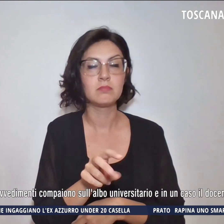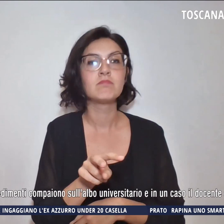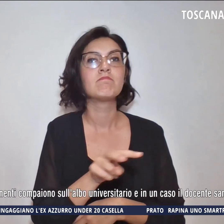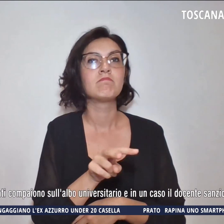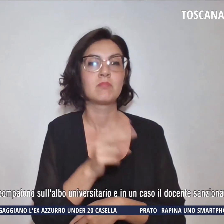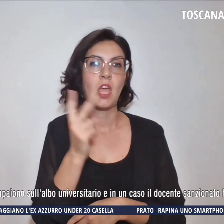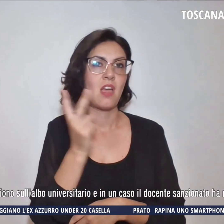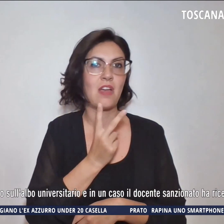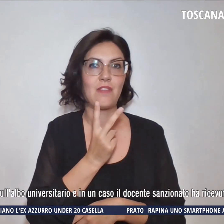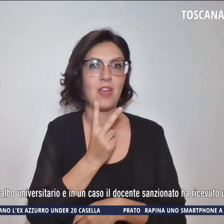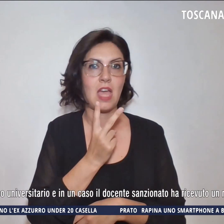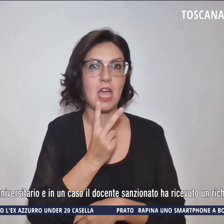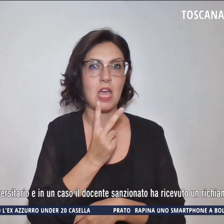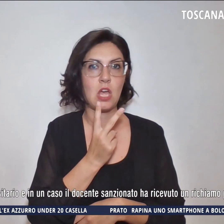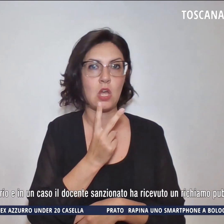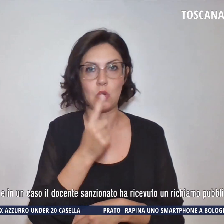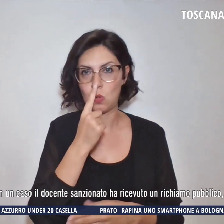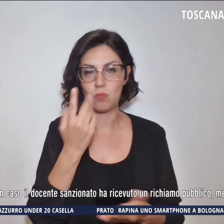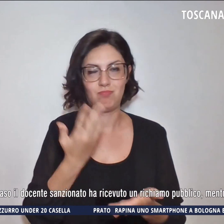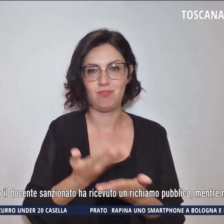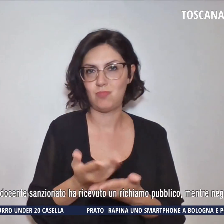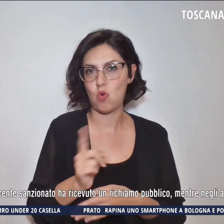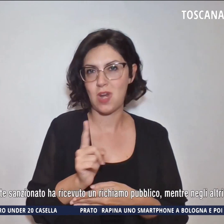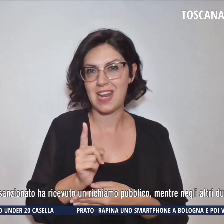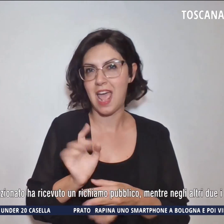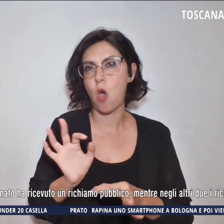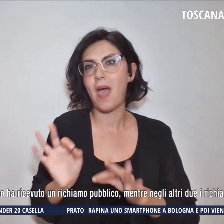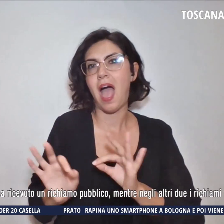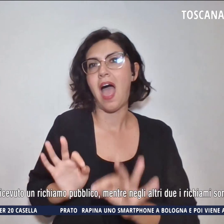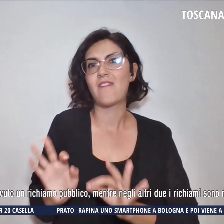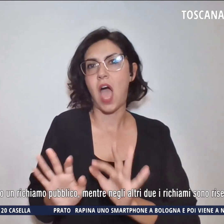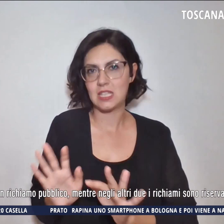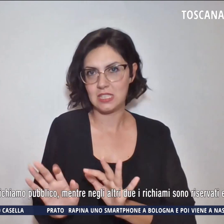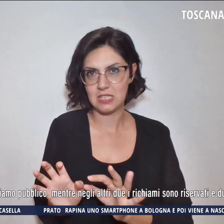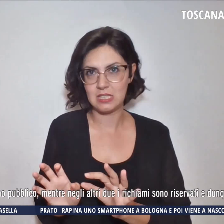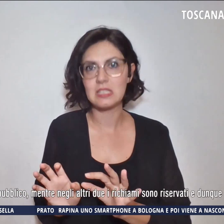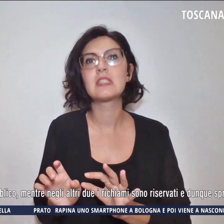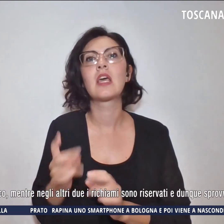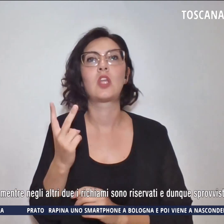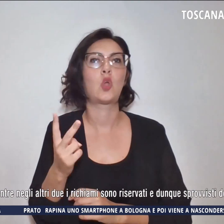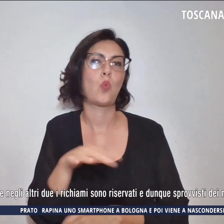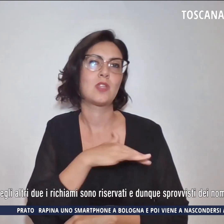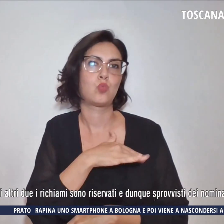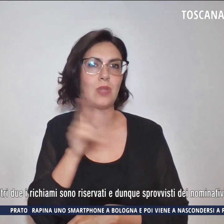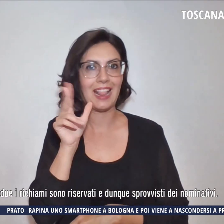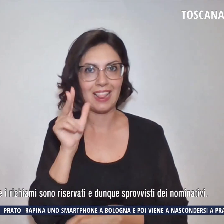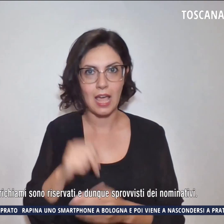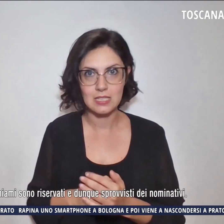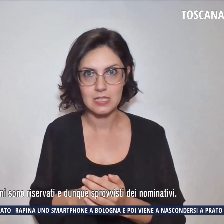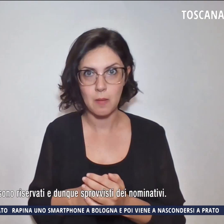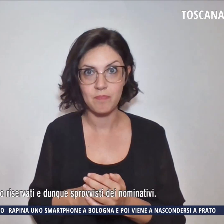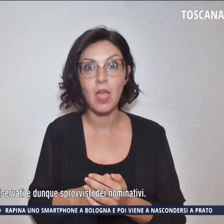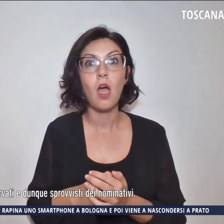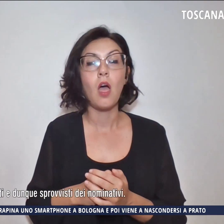una sorta di avance nei confronti di due studentesse. I provvedimenti